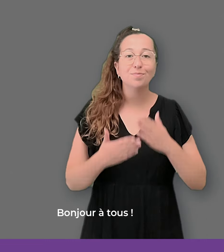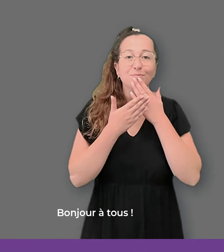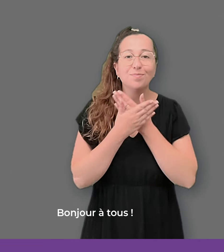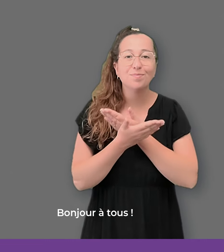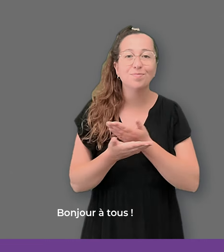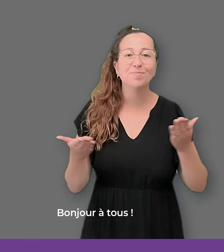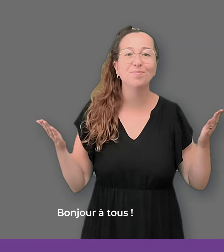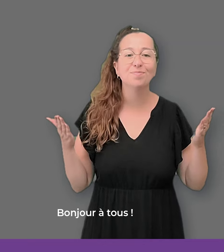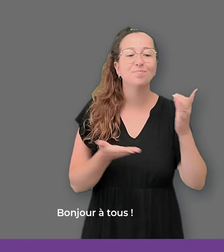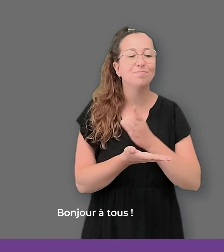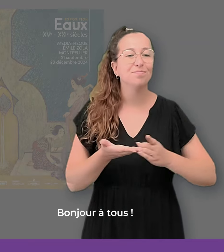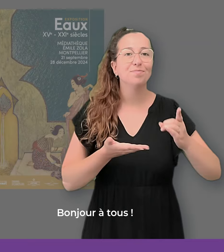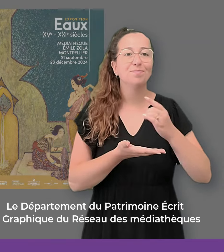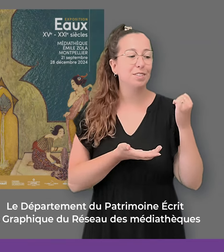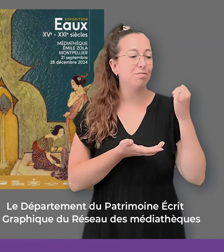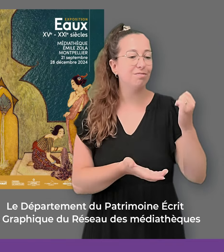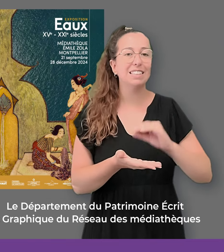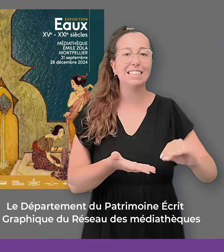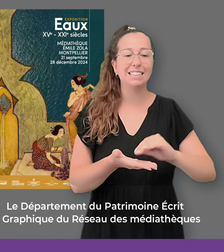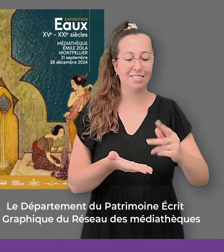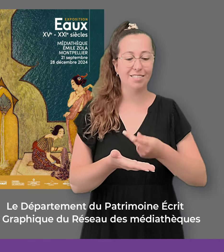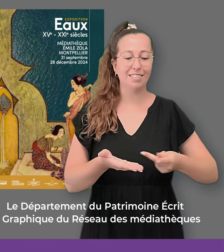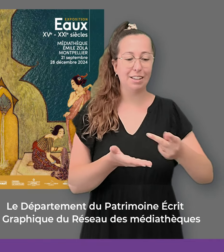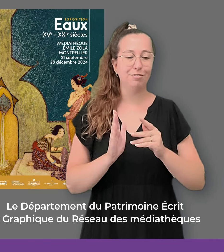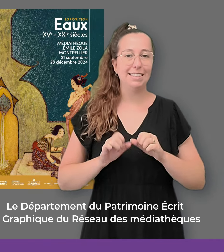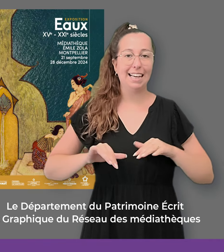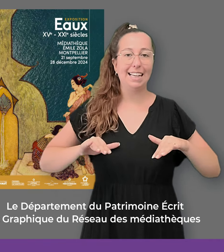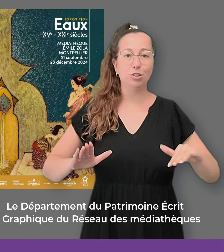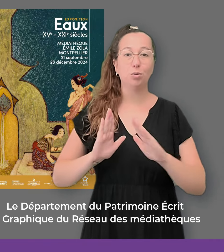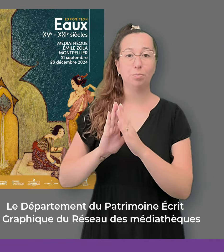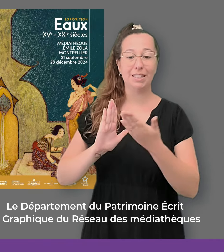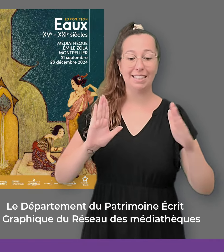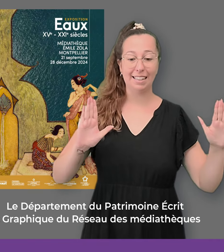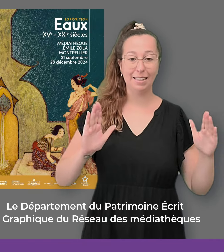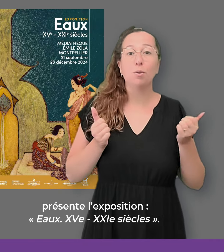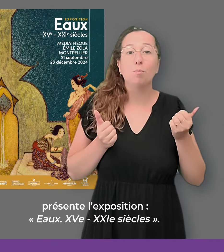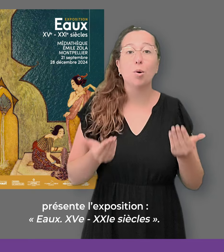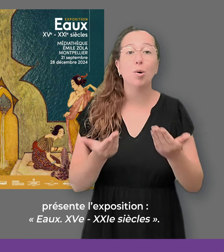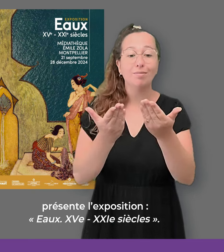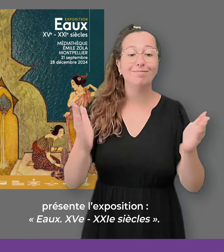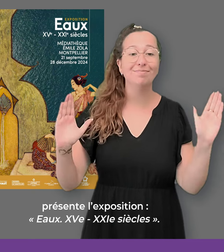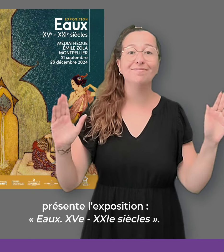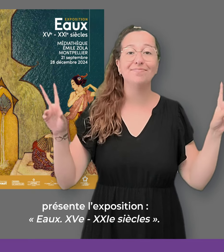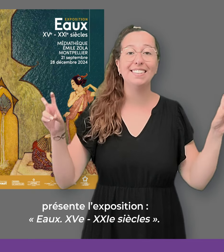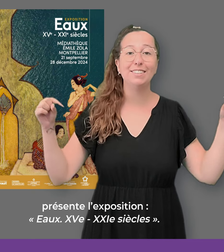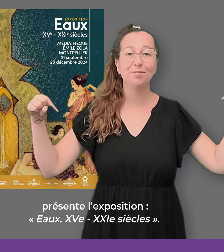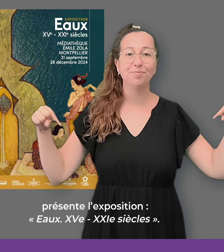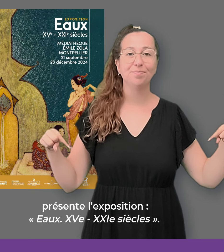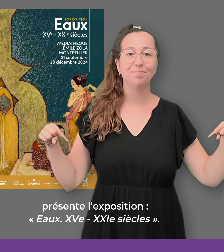Bonjour à tous. Le département du patrimoine écrit et graphique du réseau des médiathèques présente l'exposition « Hauts du